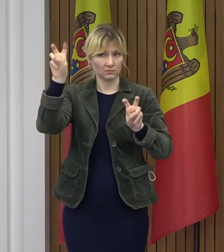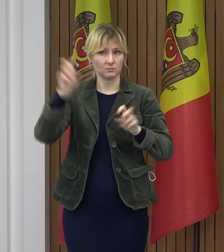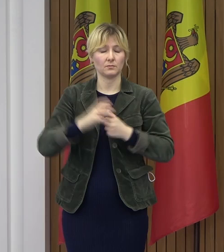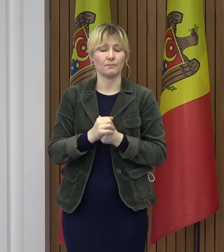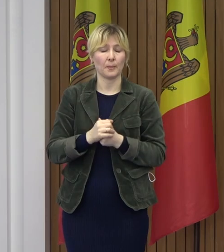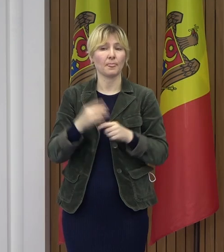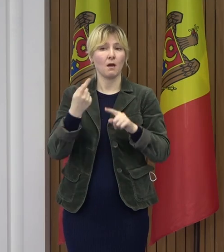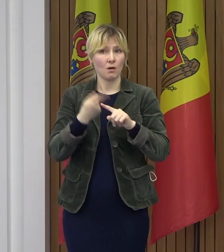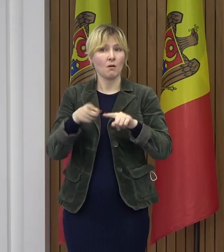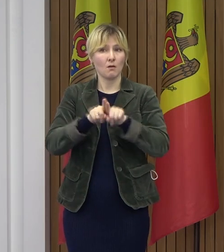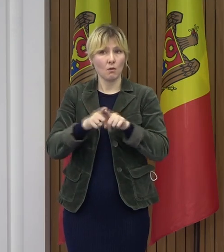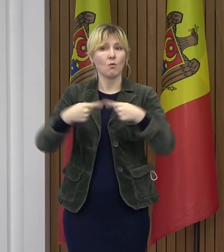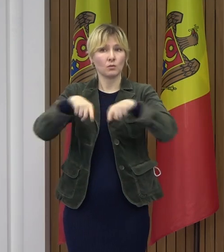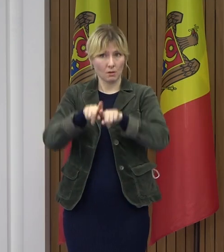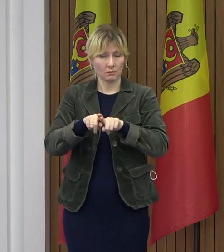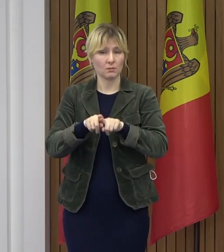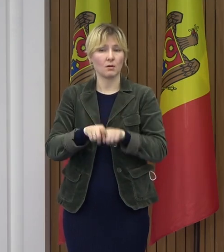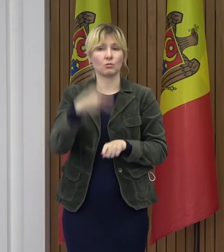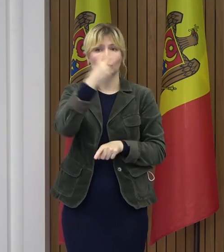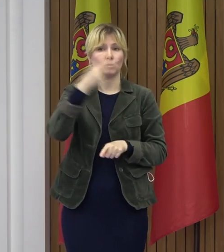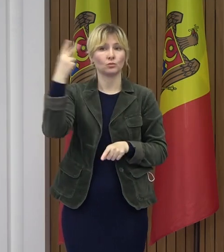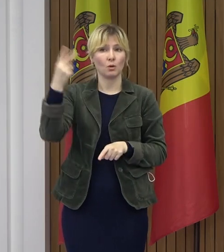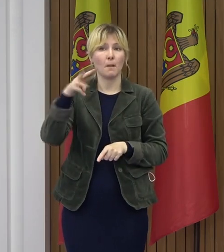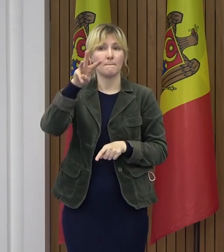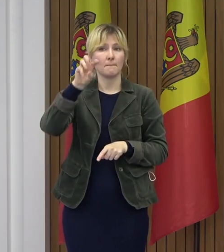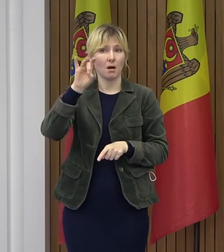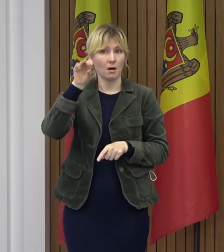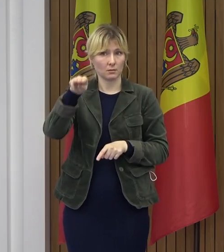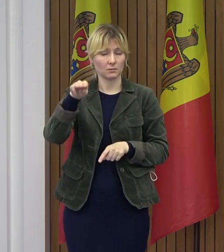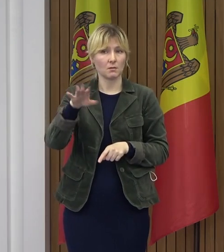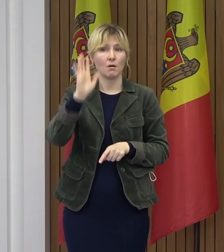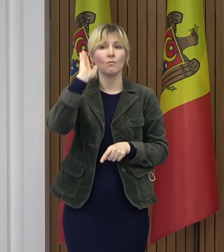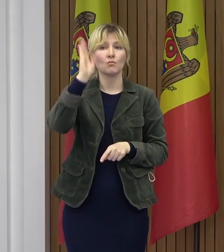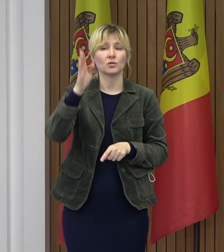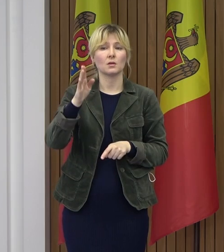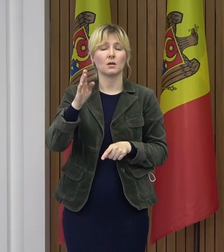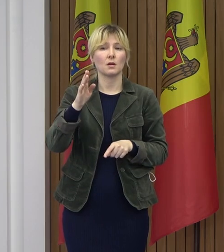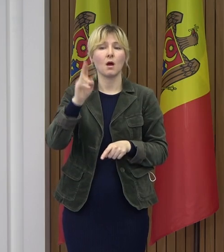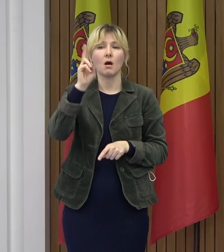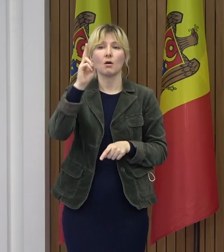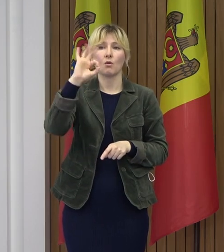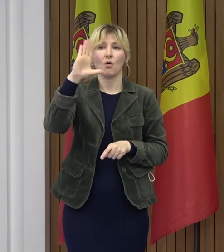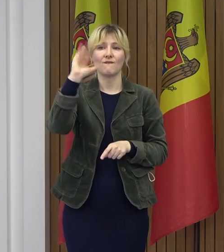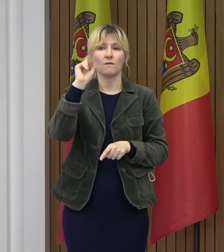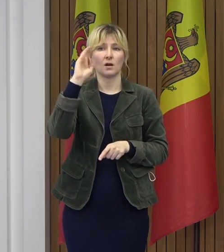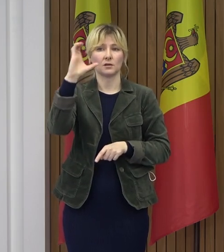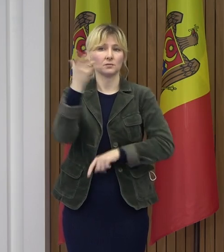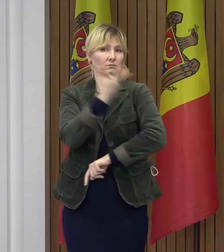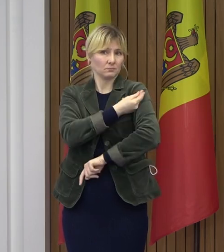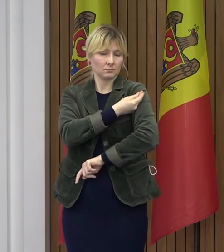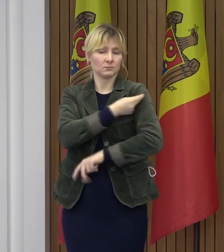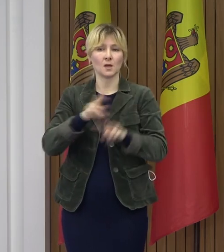pe 22 martie, urmează Republica Moldova, iarăși pe linia COVAX, la fel ca și în cazul Pfizer,